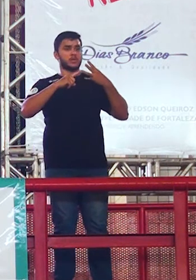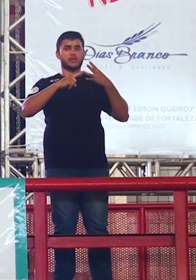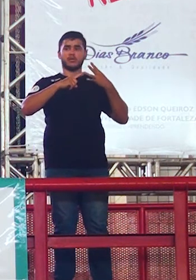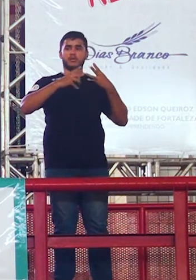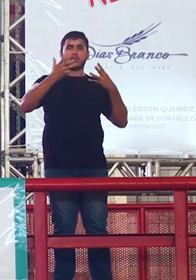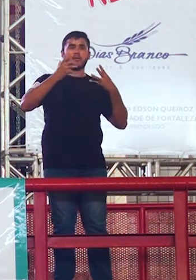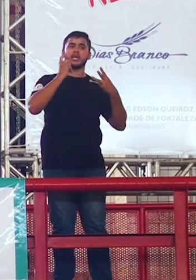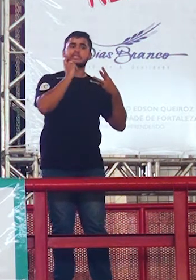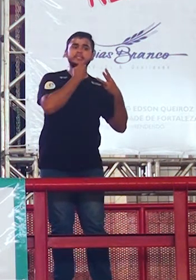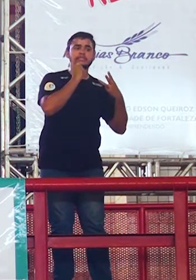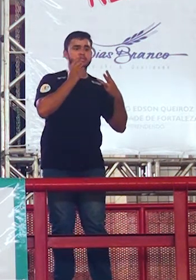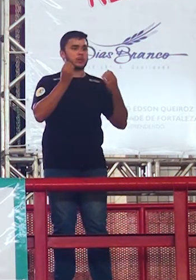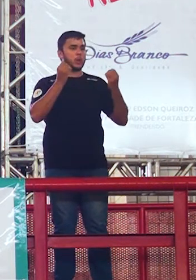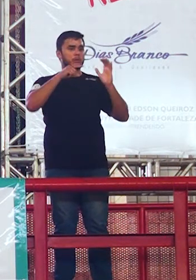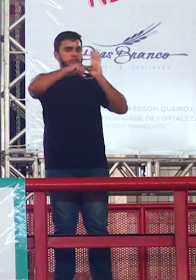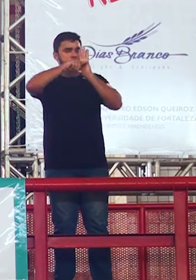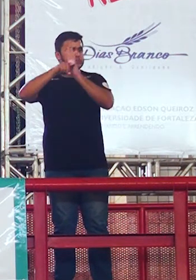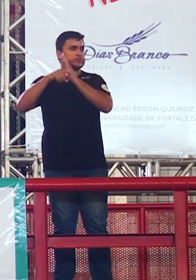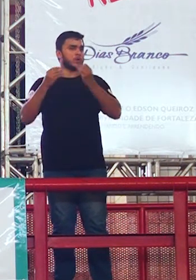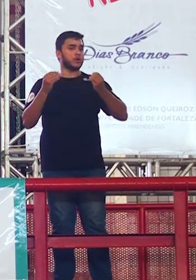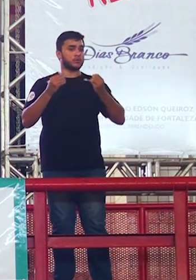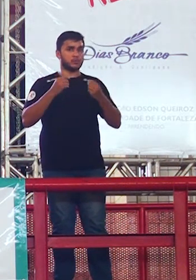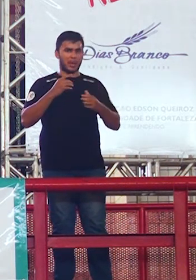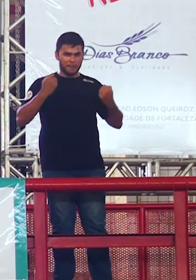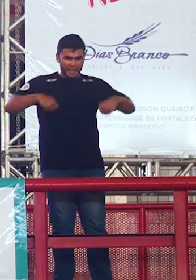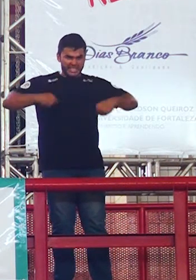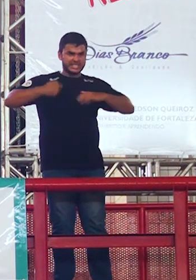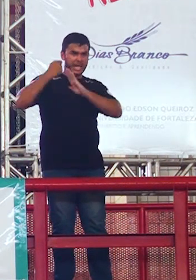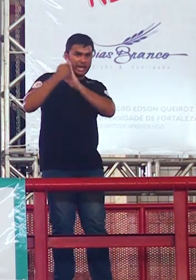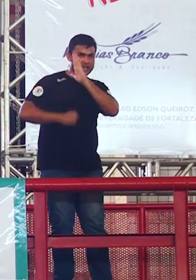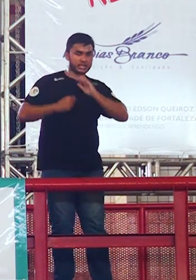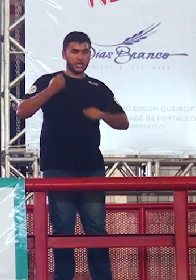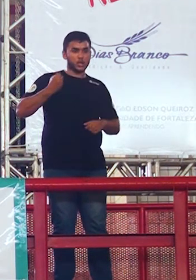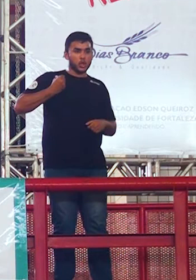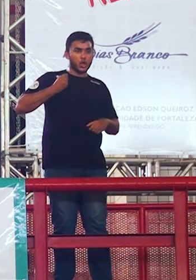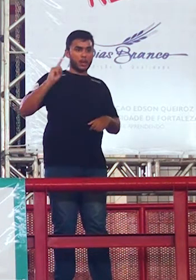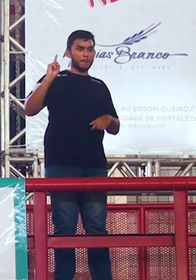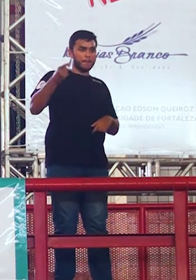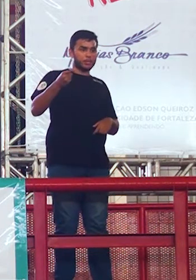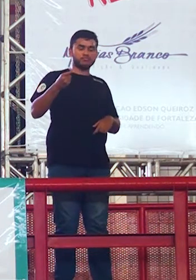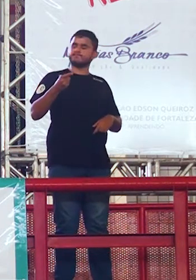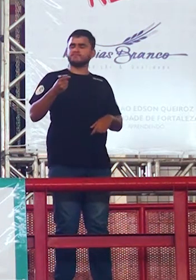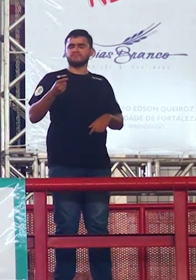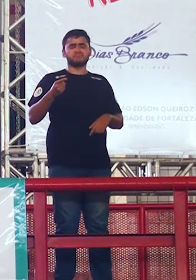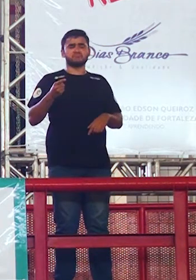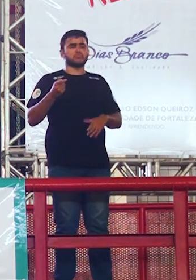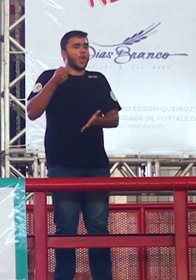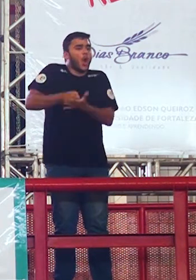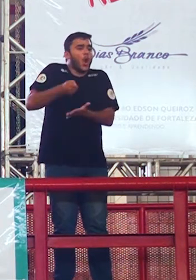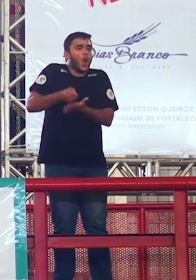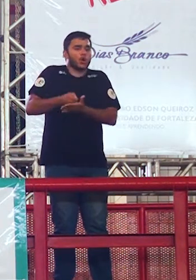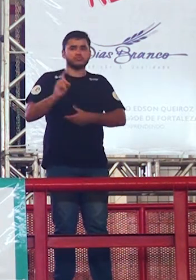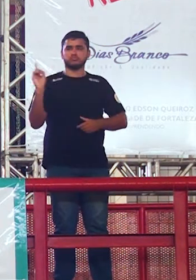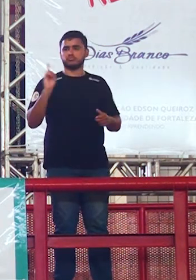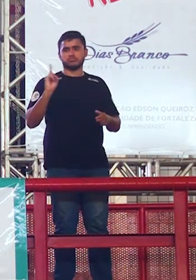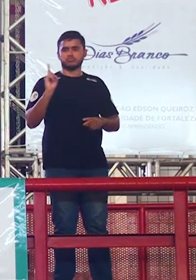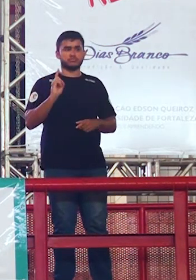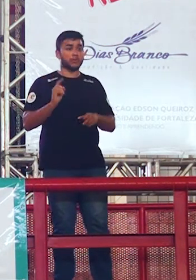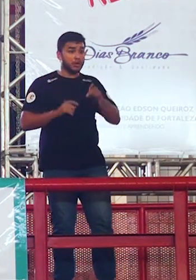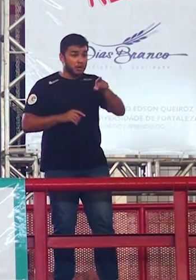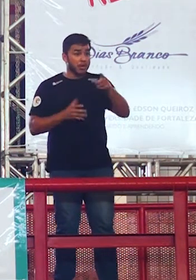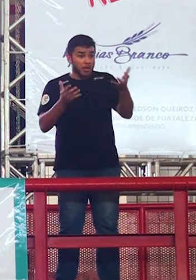eu sou obrigado a tirar mil não hipótese é uma mas você querendo